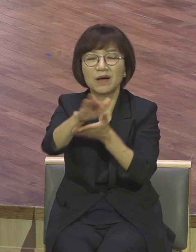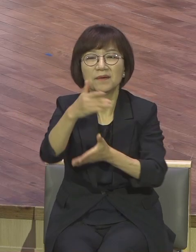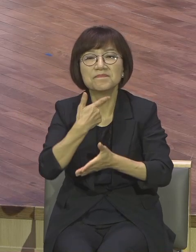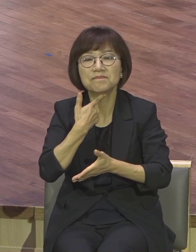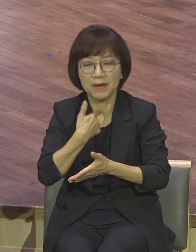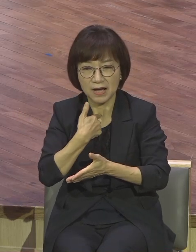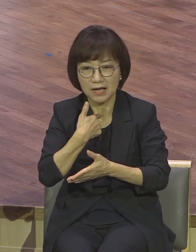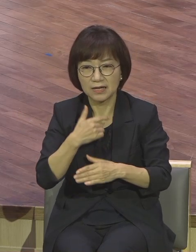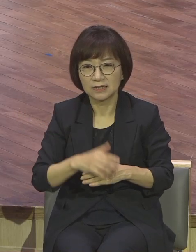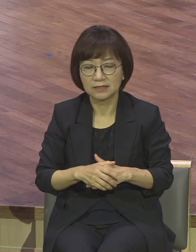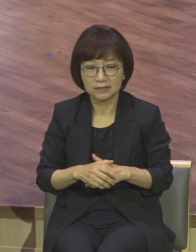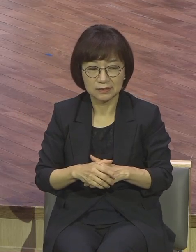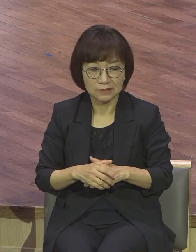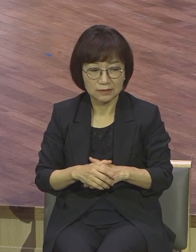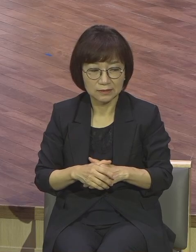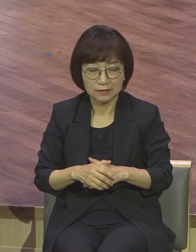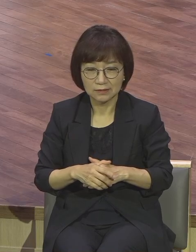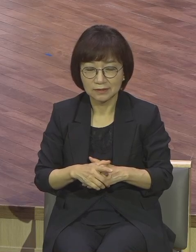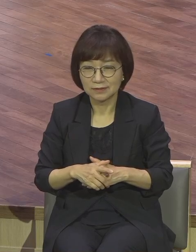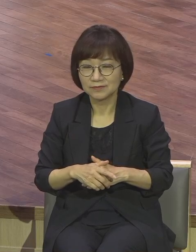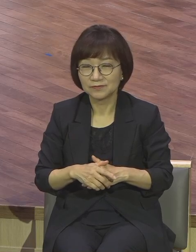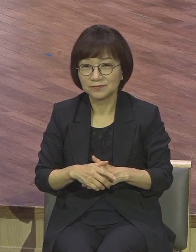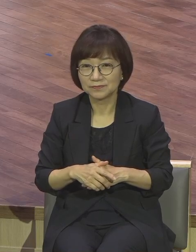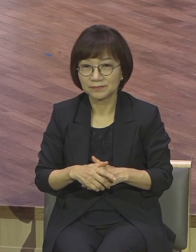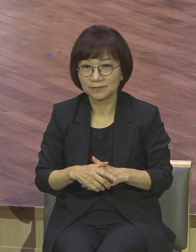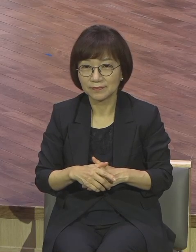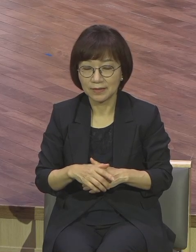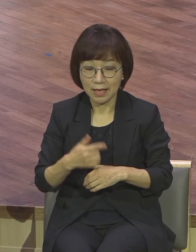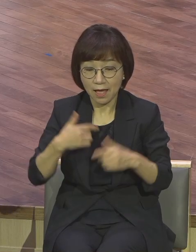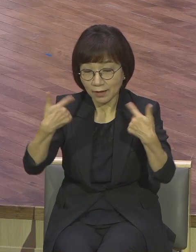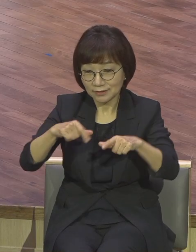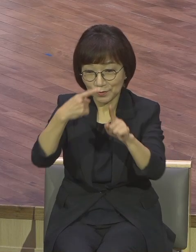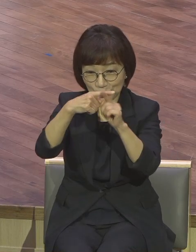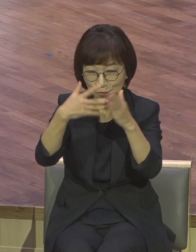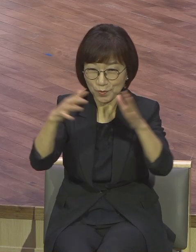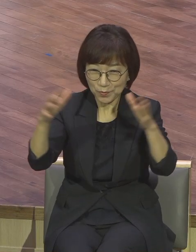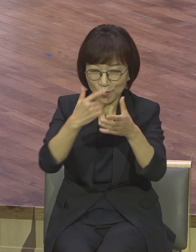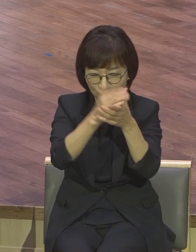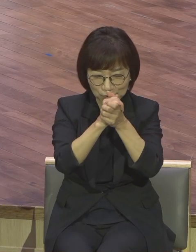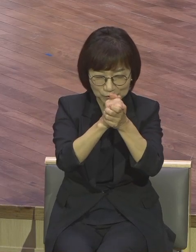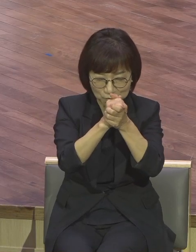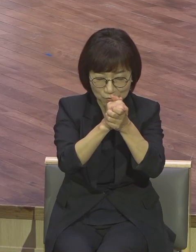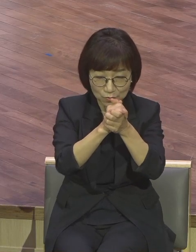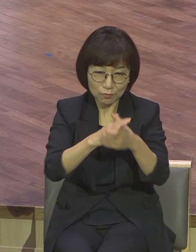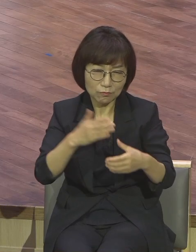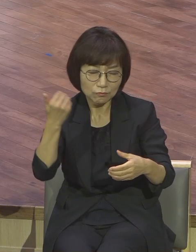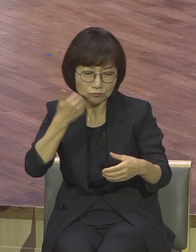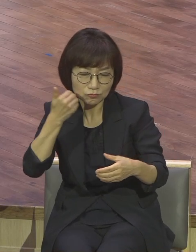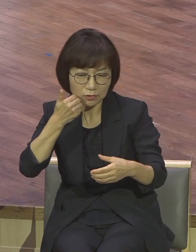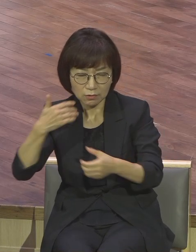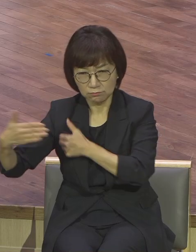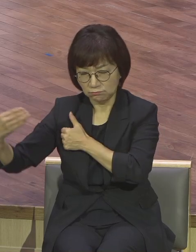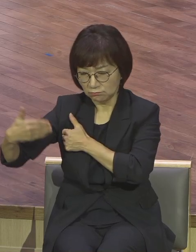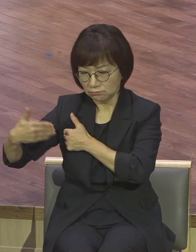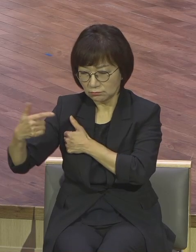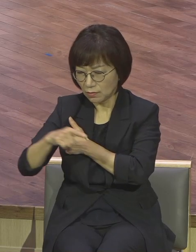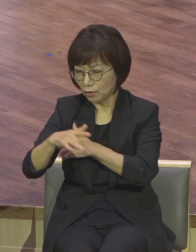누가 부탁이 와가지고 늘 밤에 교회 모여서 기도하고 있으니까 귀신들린 사람들도 좀 도와 그러니까 가서